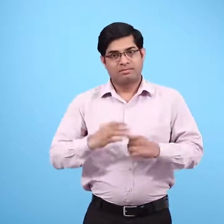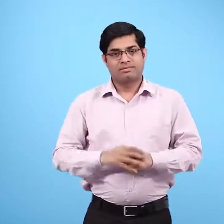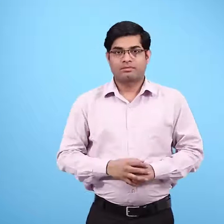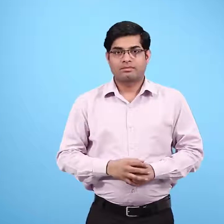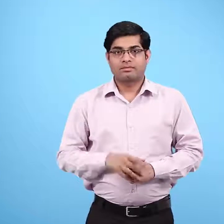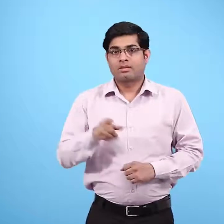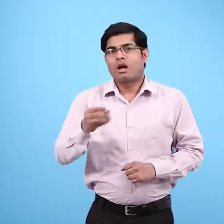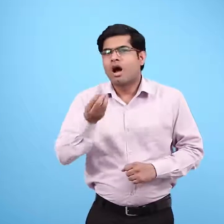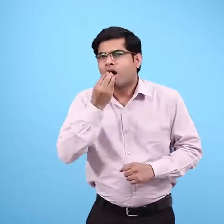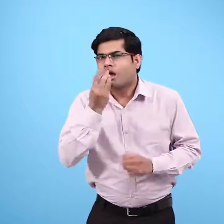खाना